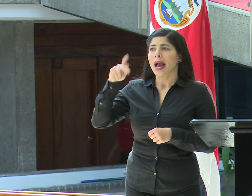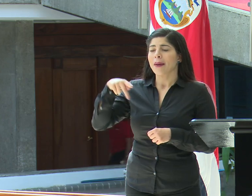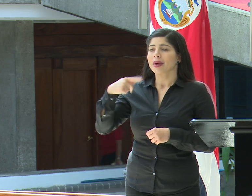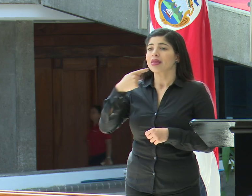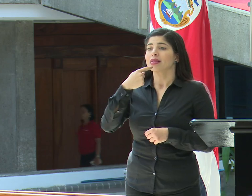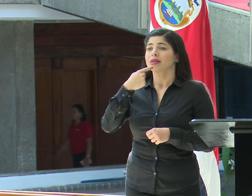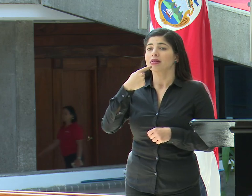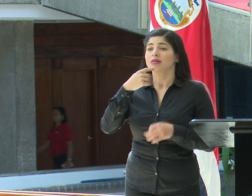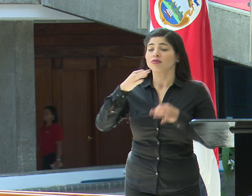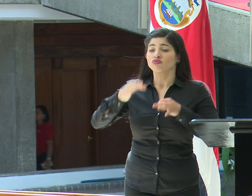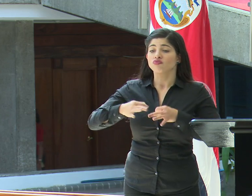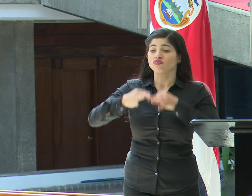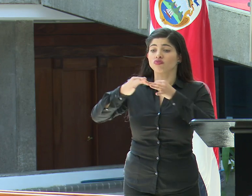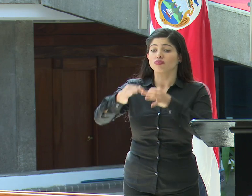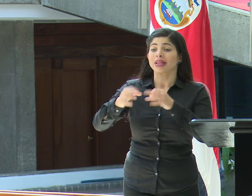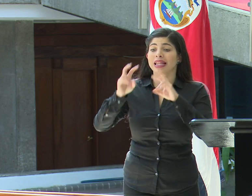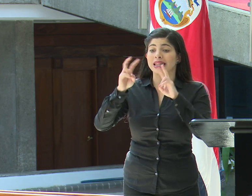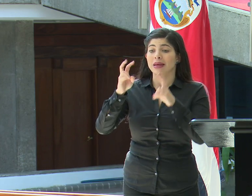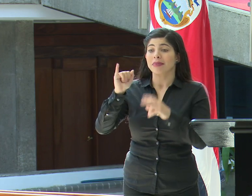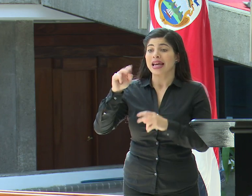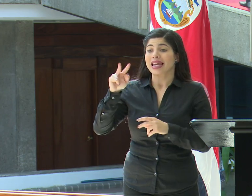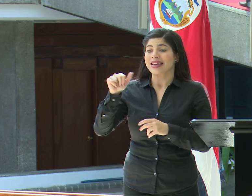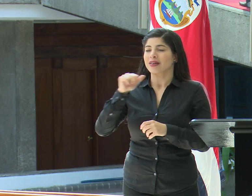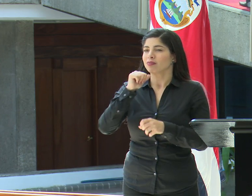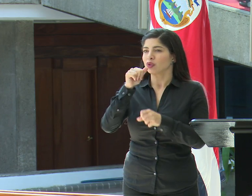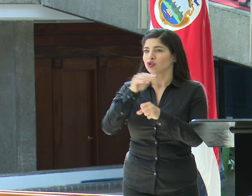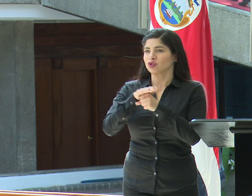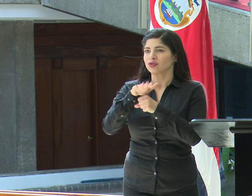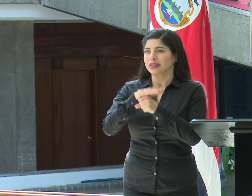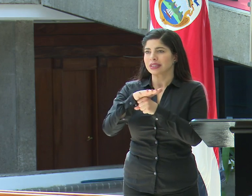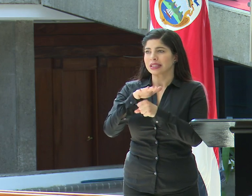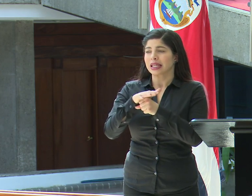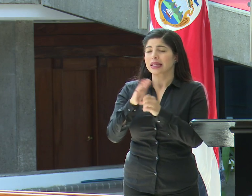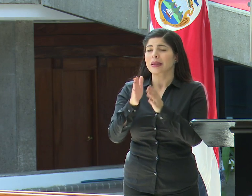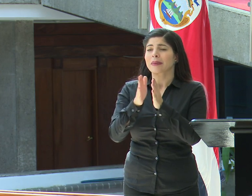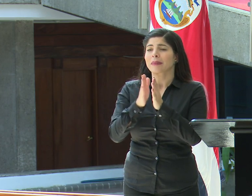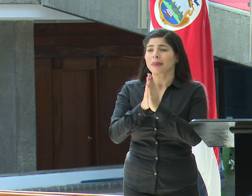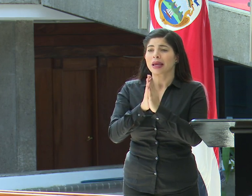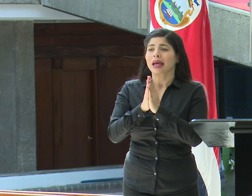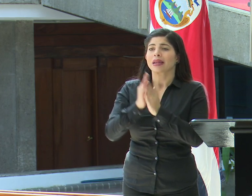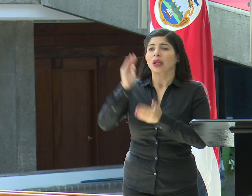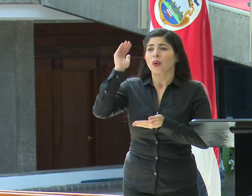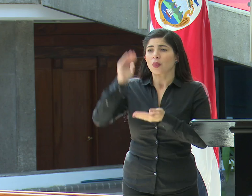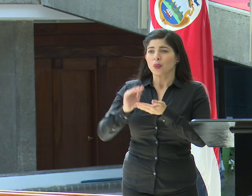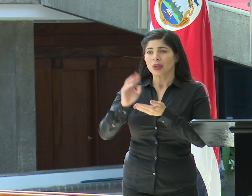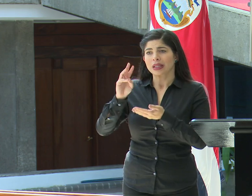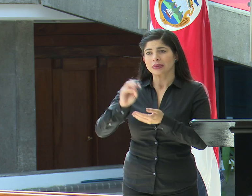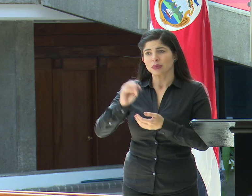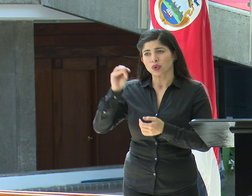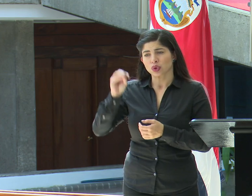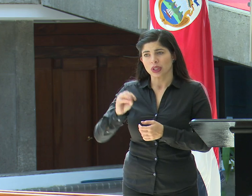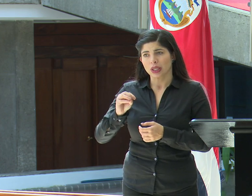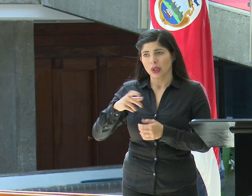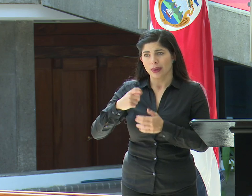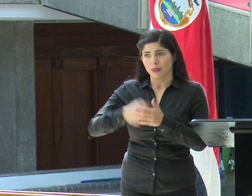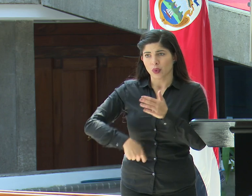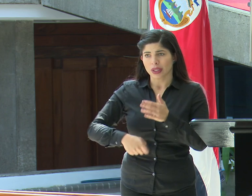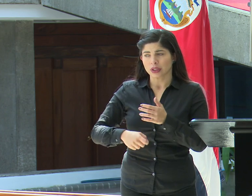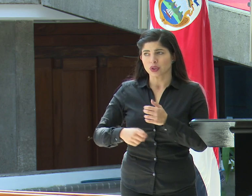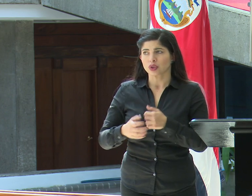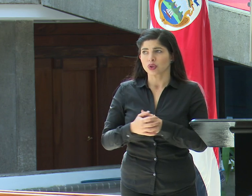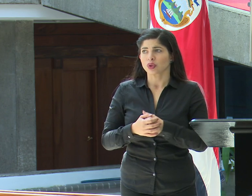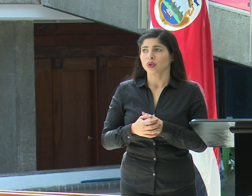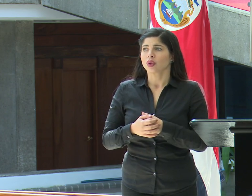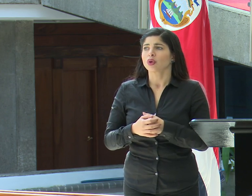moratoria en el tema del IVA no es suficiente, están incluso pidiendo que se rebaje al 6% el impuesto y también